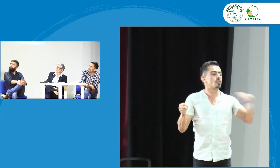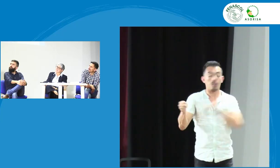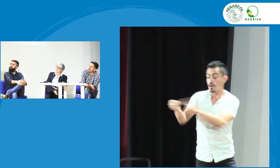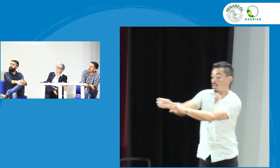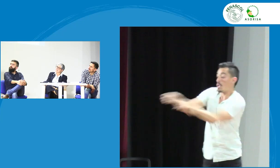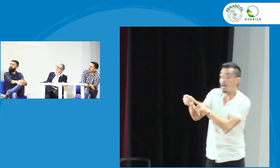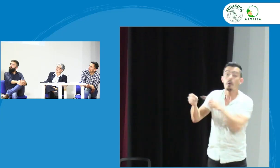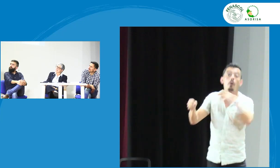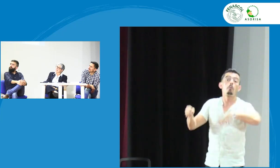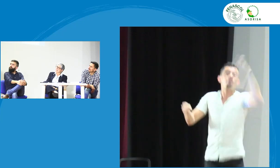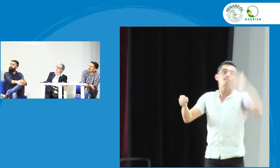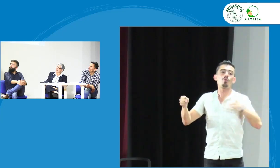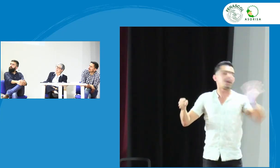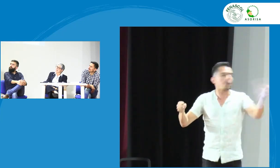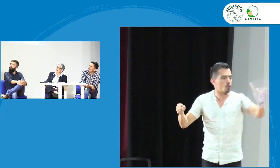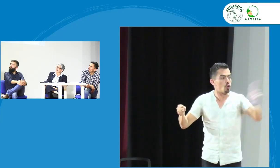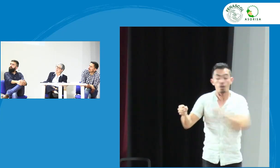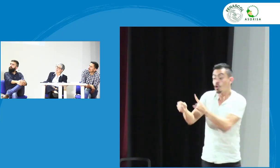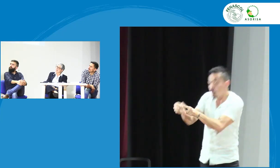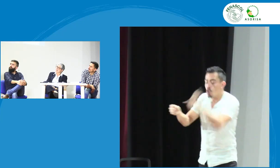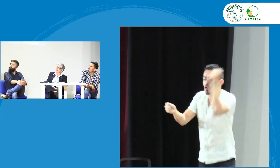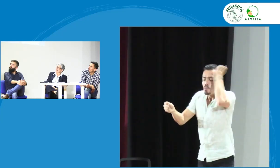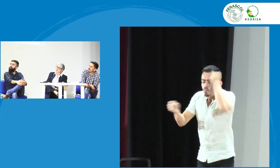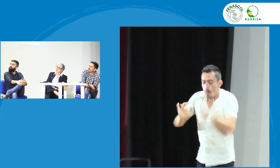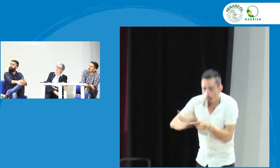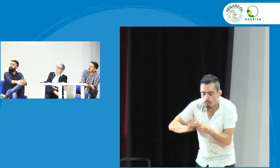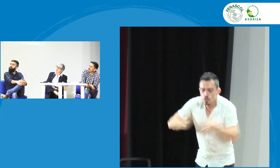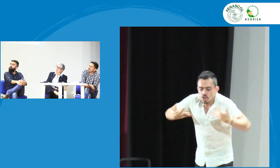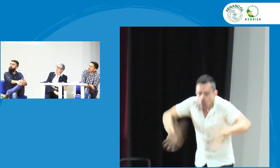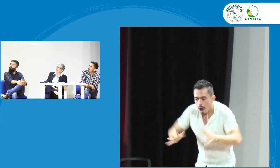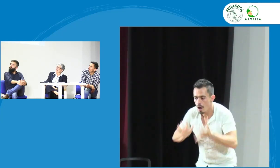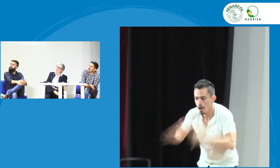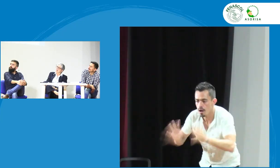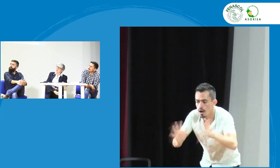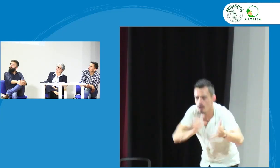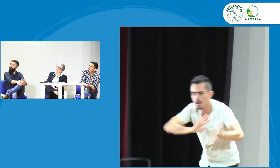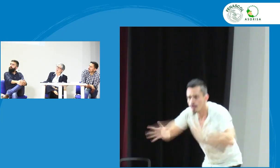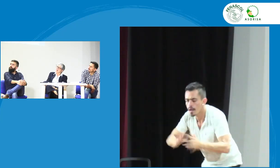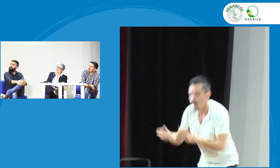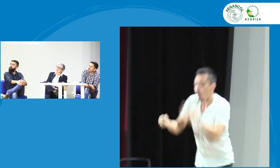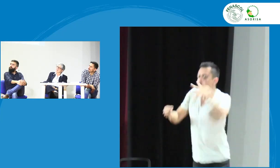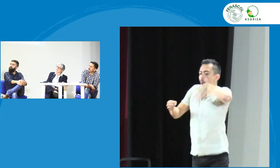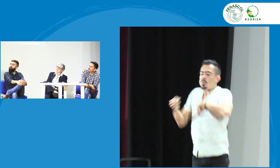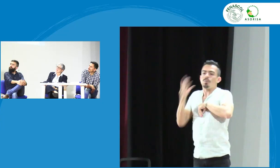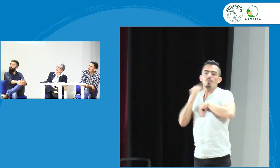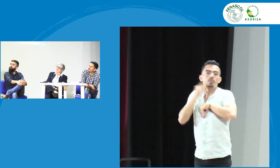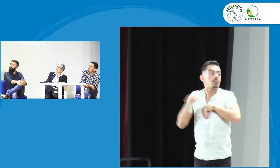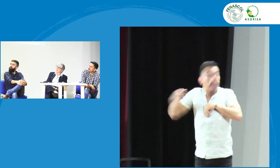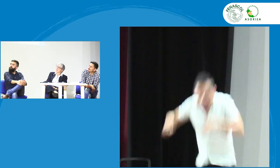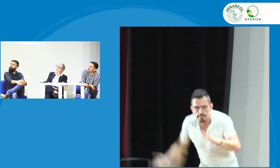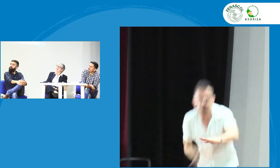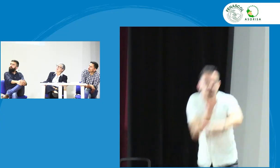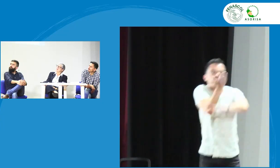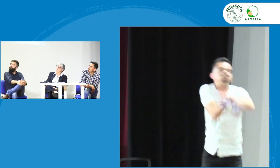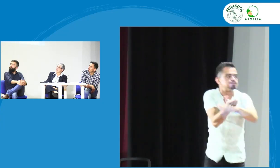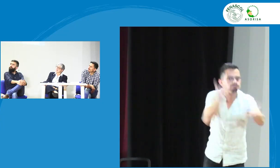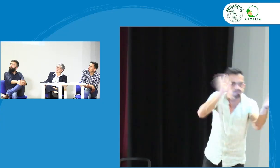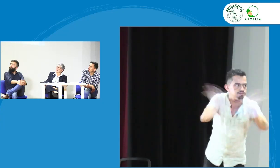también es importante la experiencia que tienen las personas